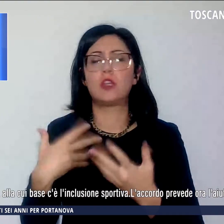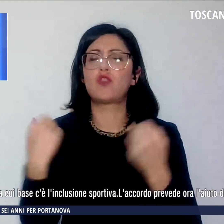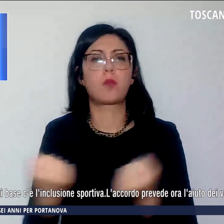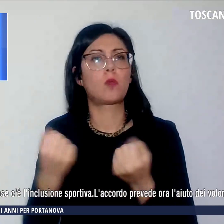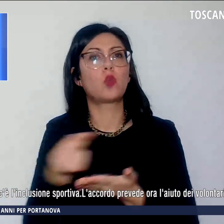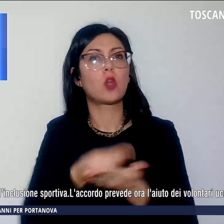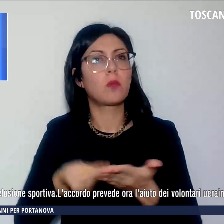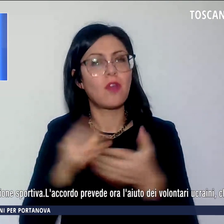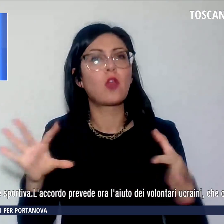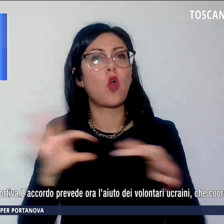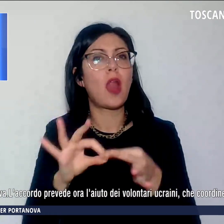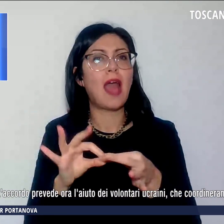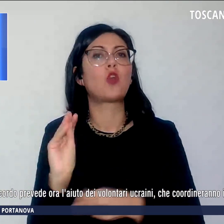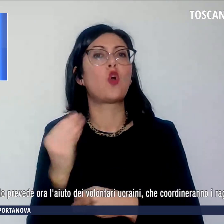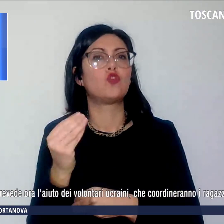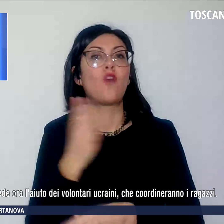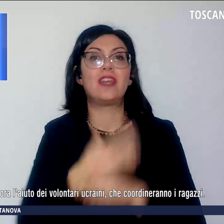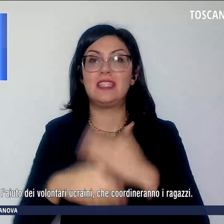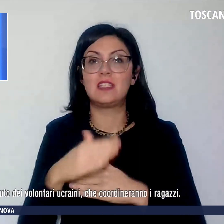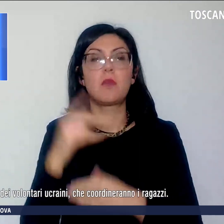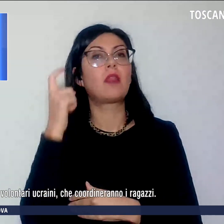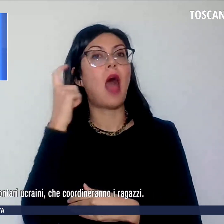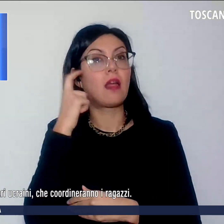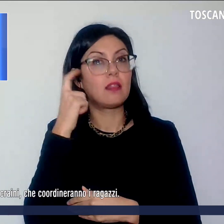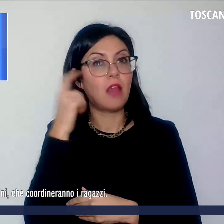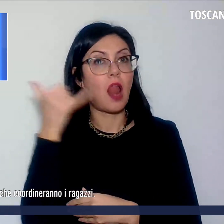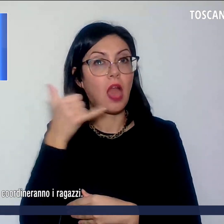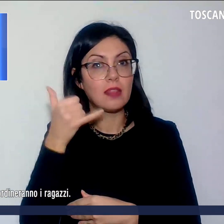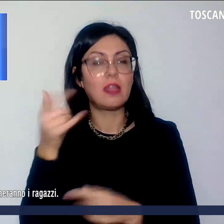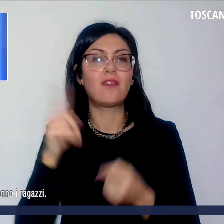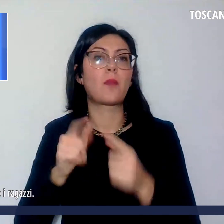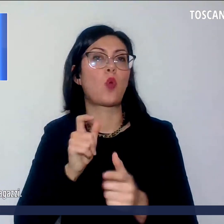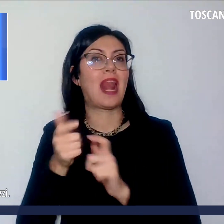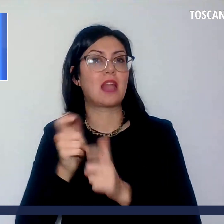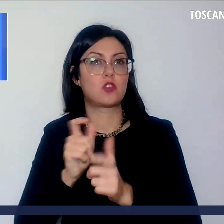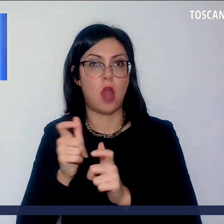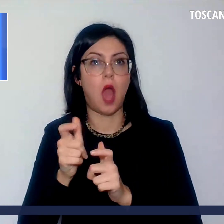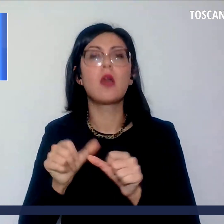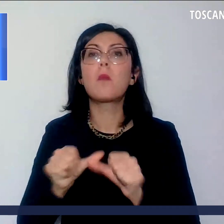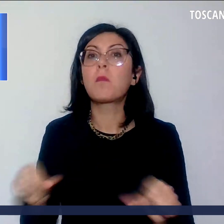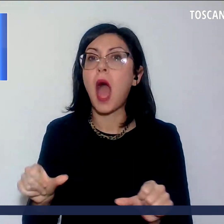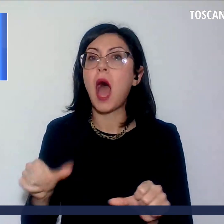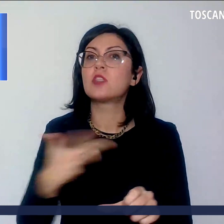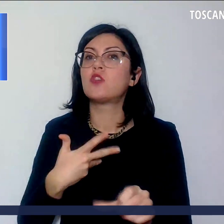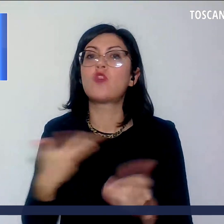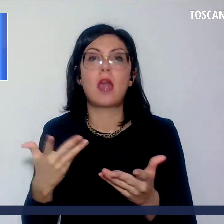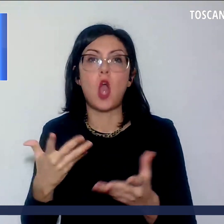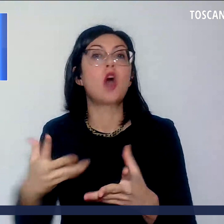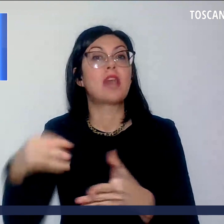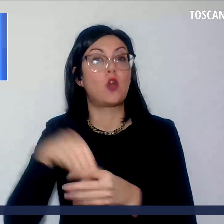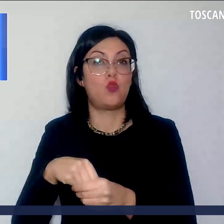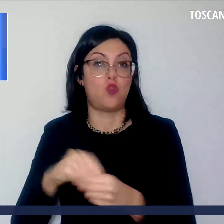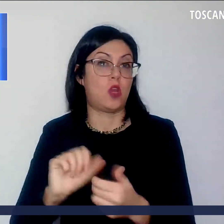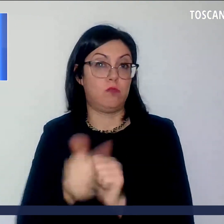giovani con disabilità intellettive e relazionali, alla cui base c'è l'inclusione sportiva. L